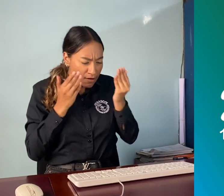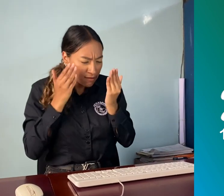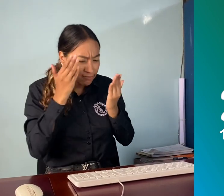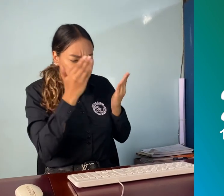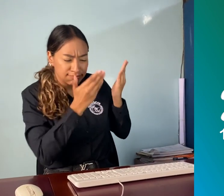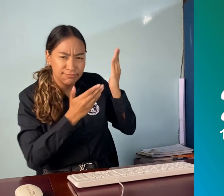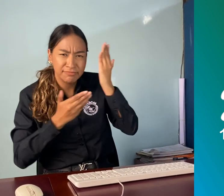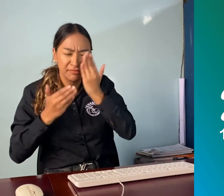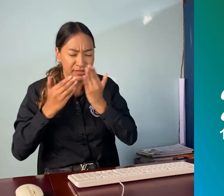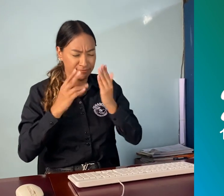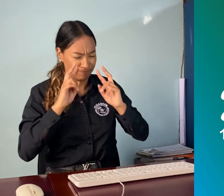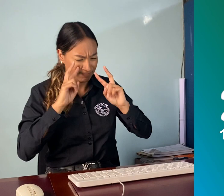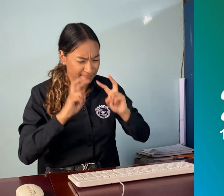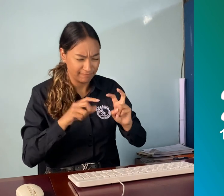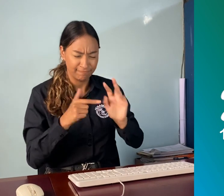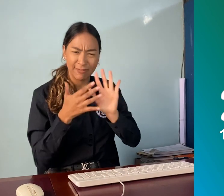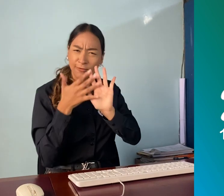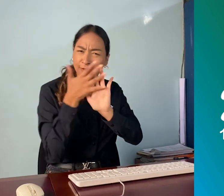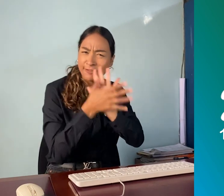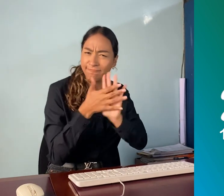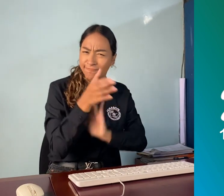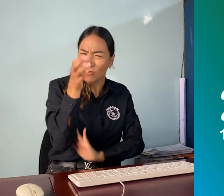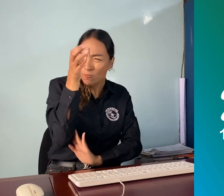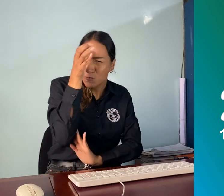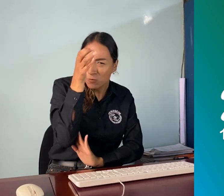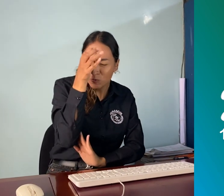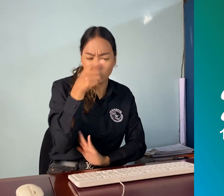de 10 conceptos realizados en el año 2021.